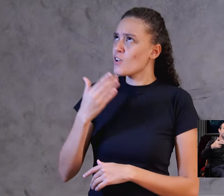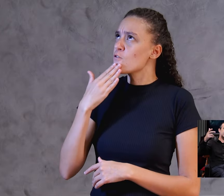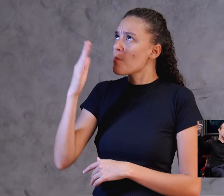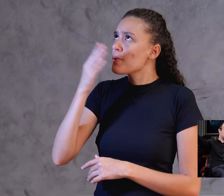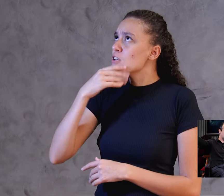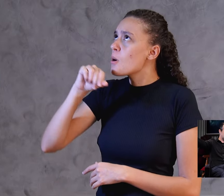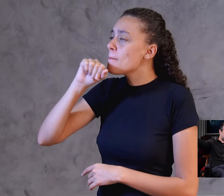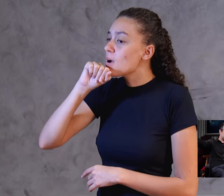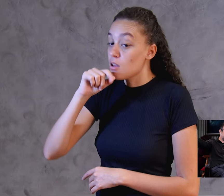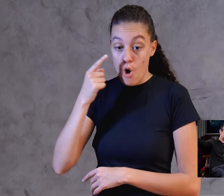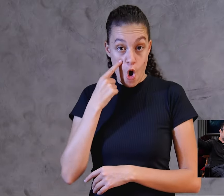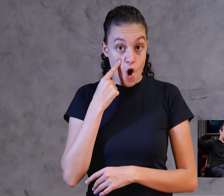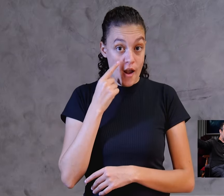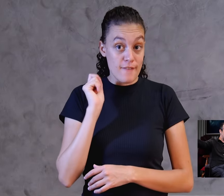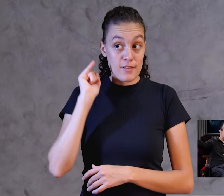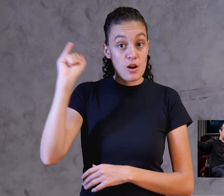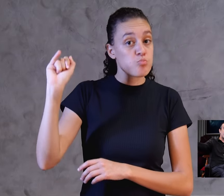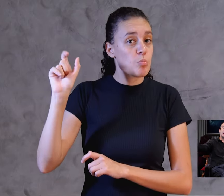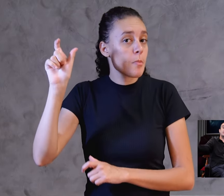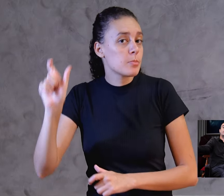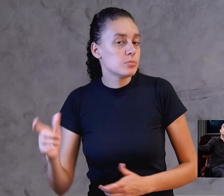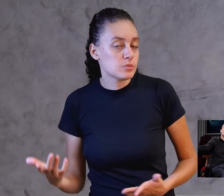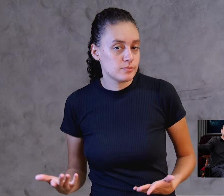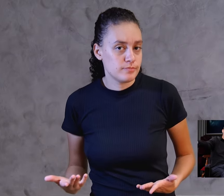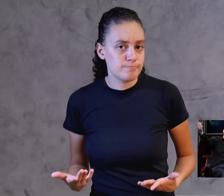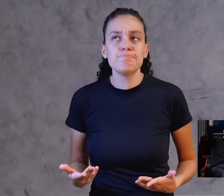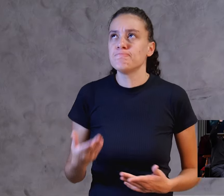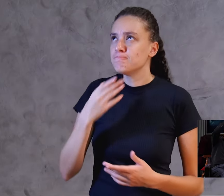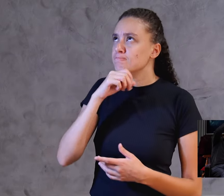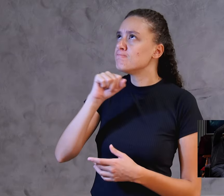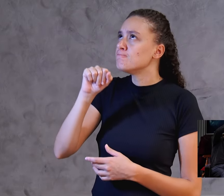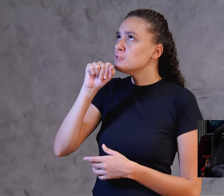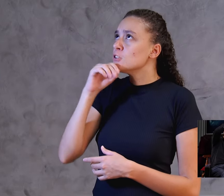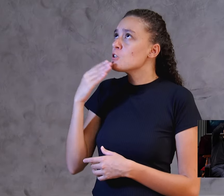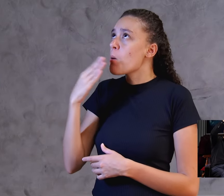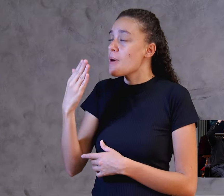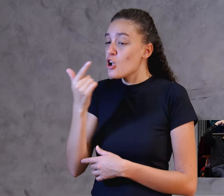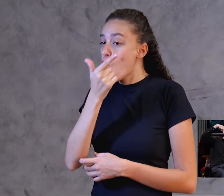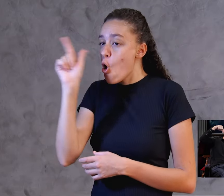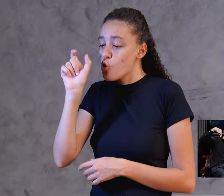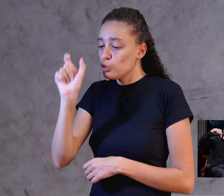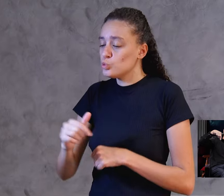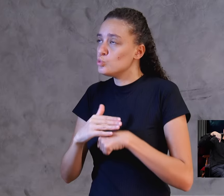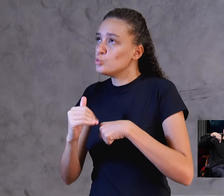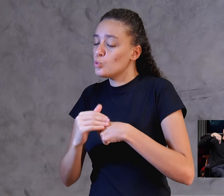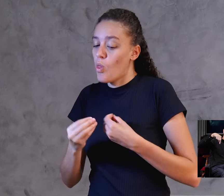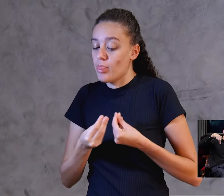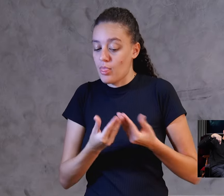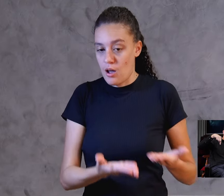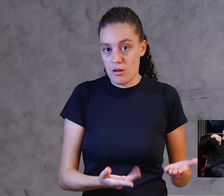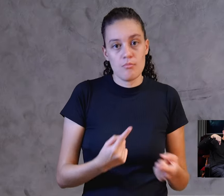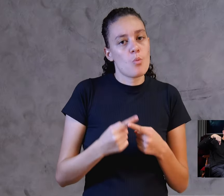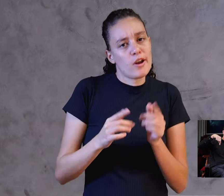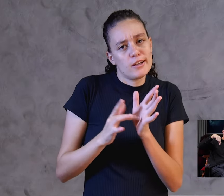Está falando com alguém. Ele vos dará outro consolador, porque Jesus era o consolador deles ali,